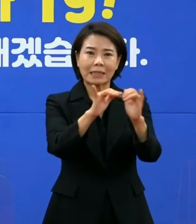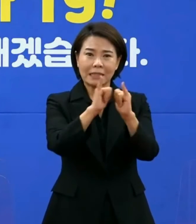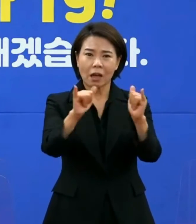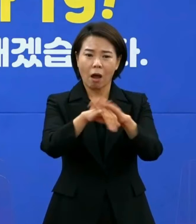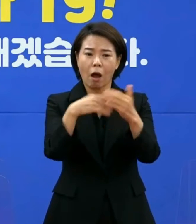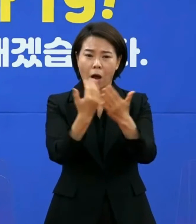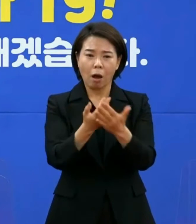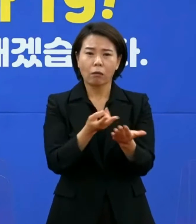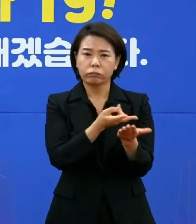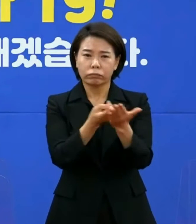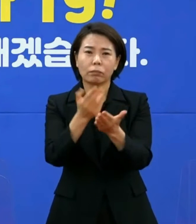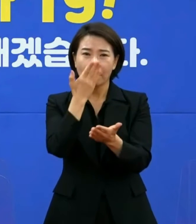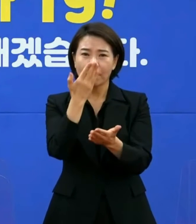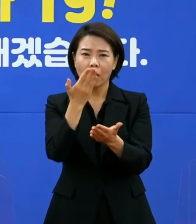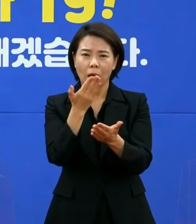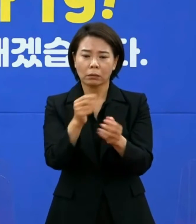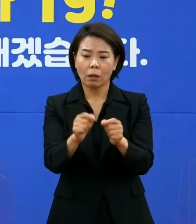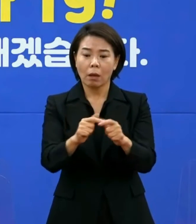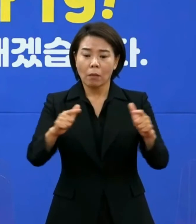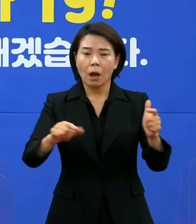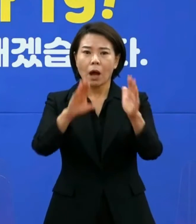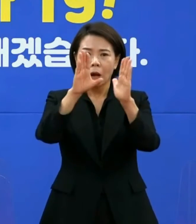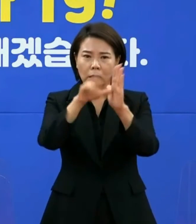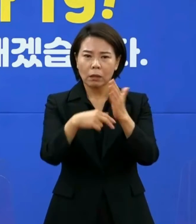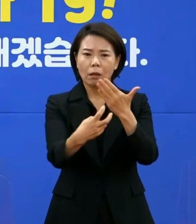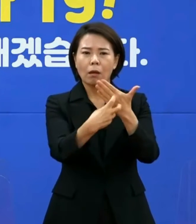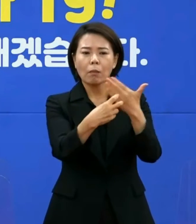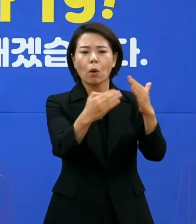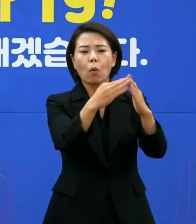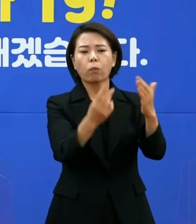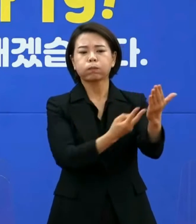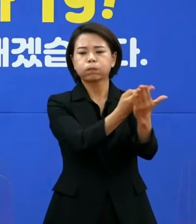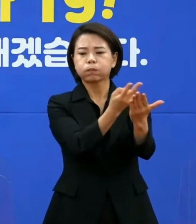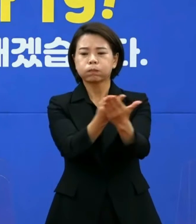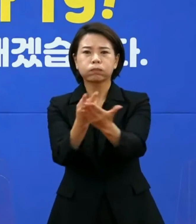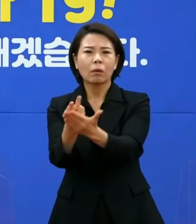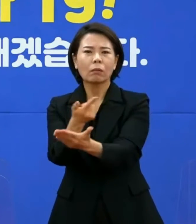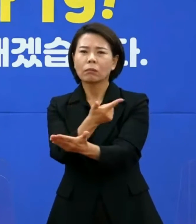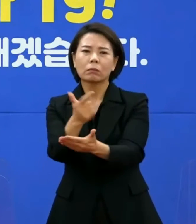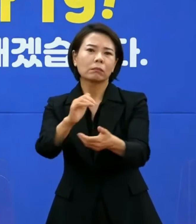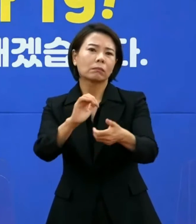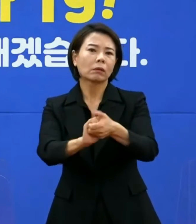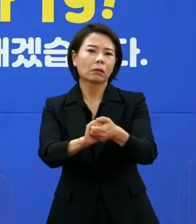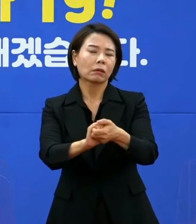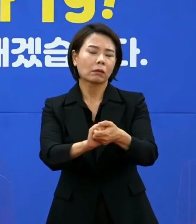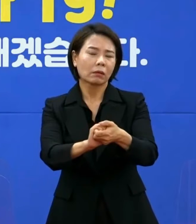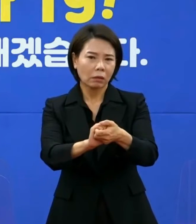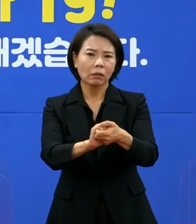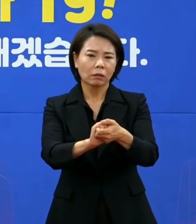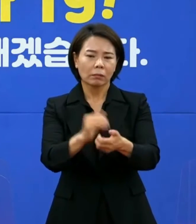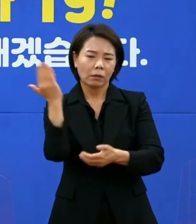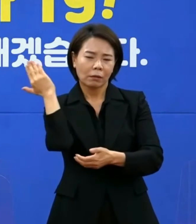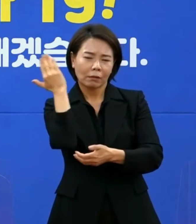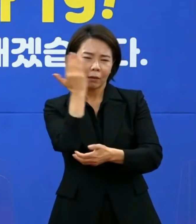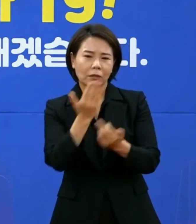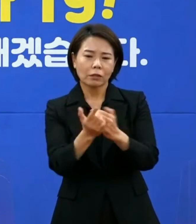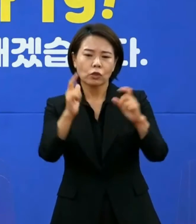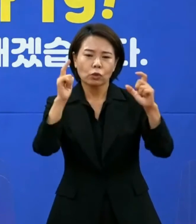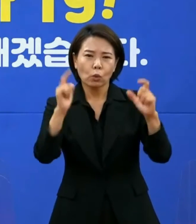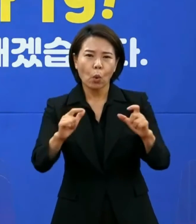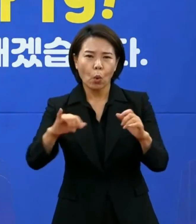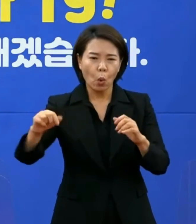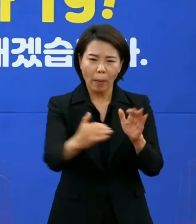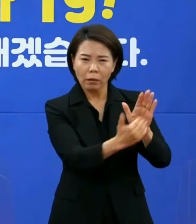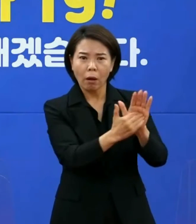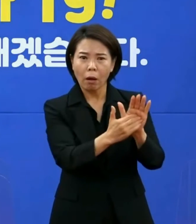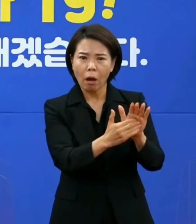증가할 경우에 의료기관 수용 능력에 한계가 오게 됩니다. 청정 제주도의 방역이 흔들리면